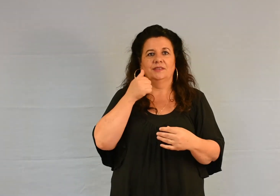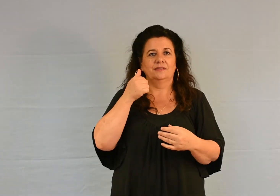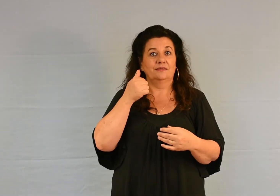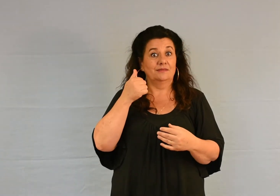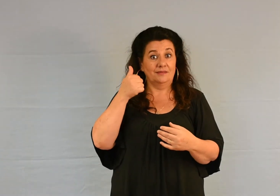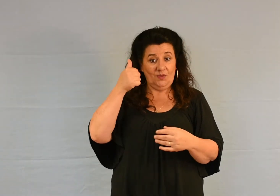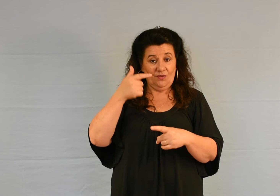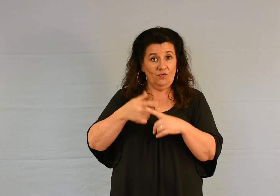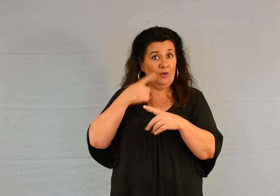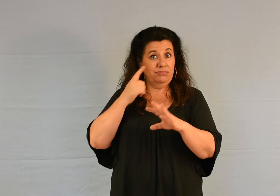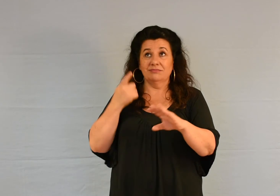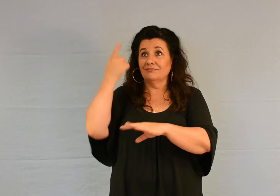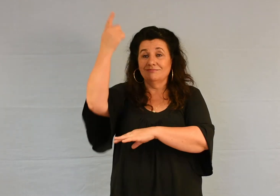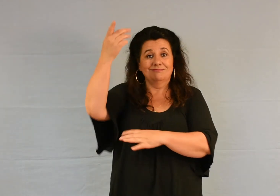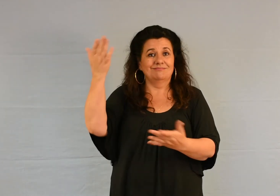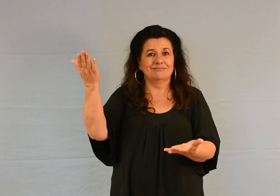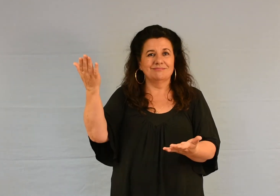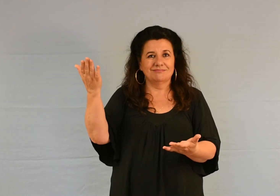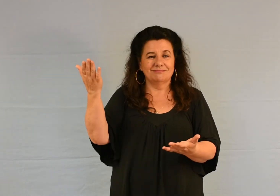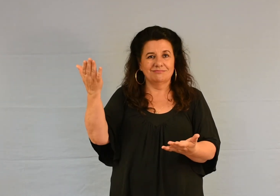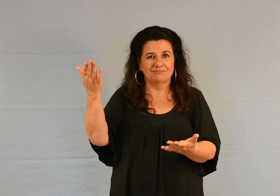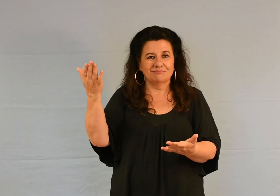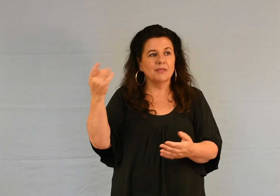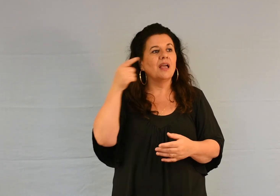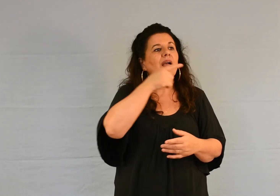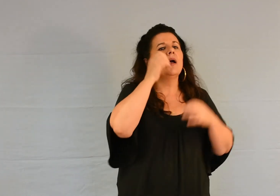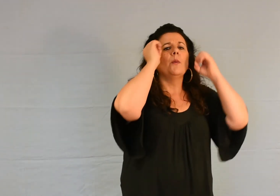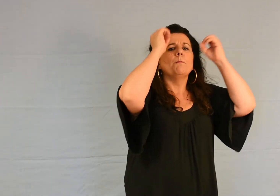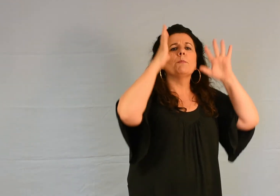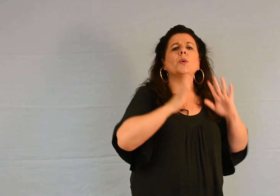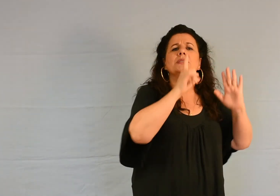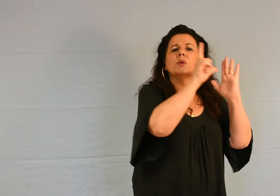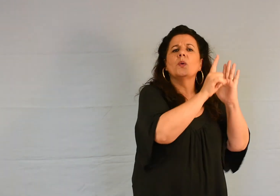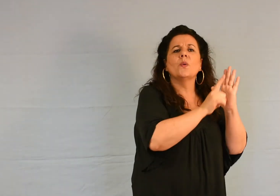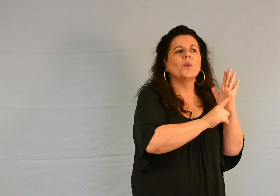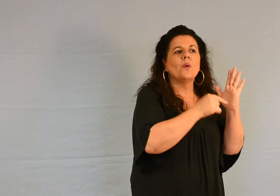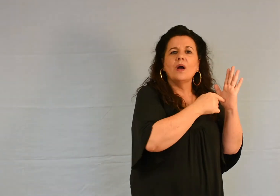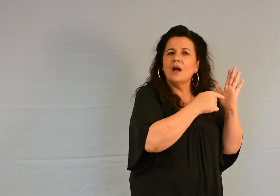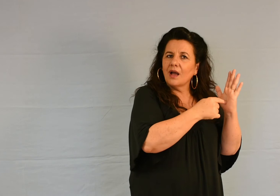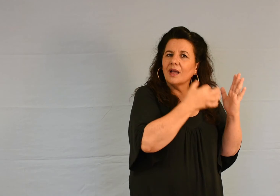La loi de Moïse établit comme grand prêtre des hommes remplis de faiblesses.